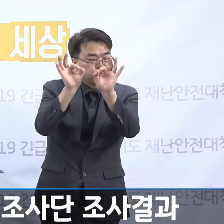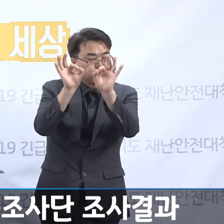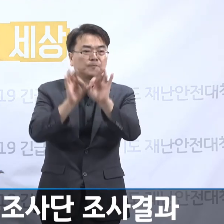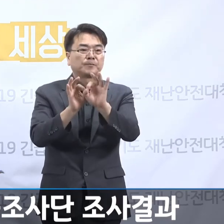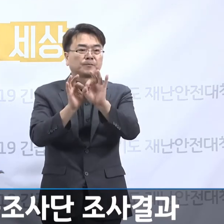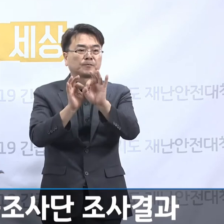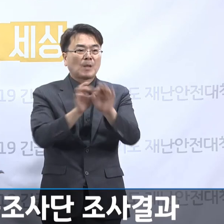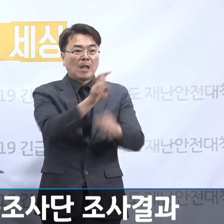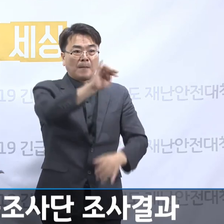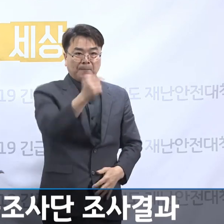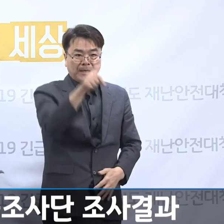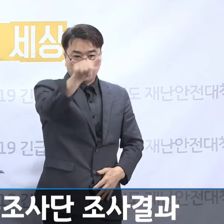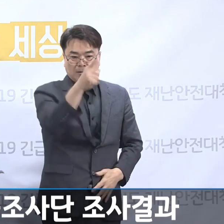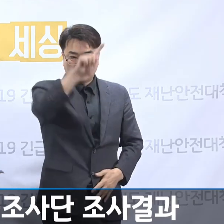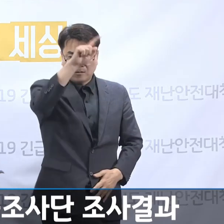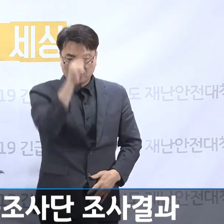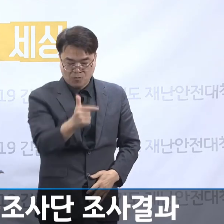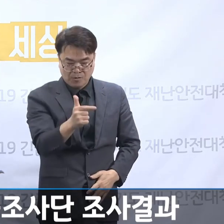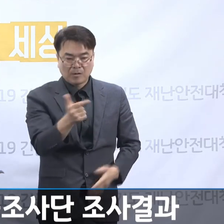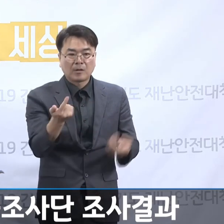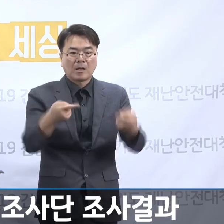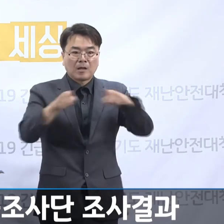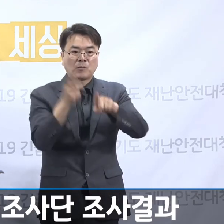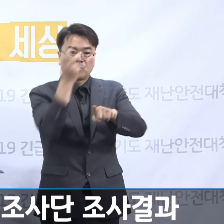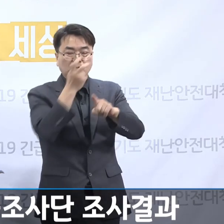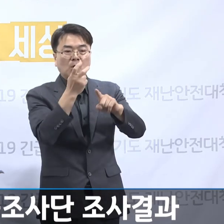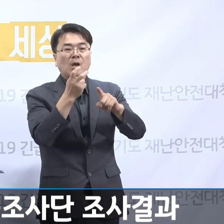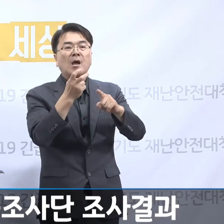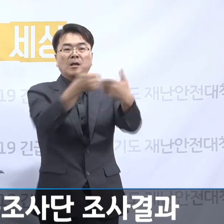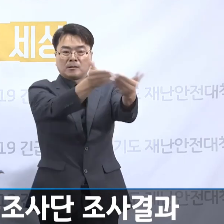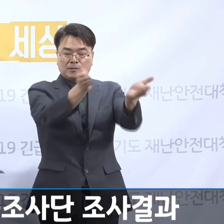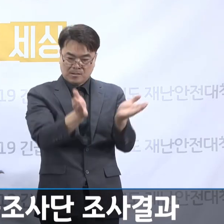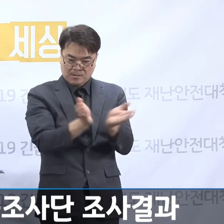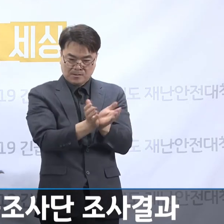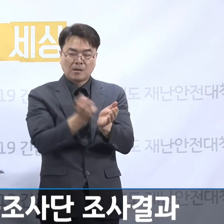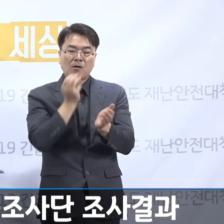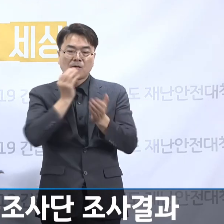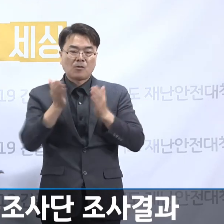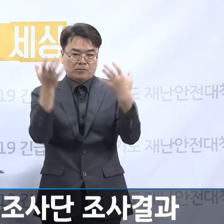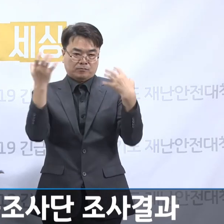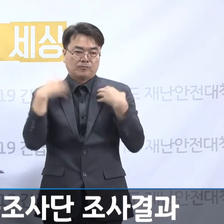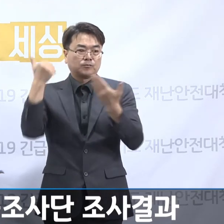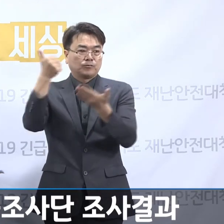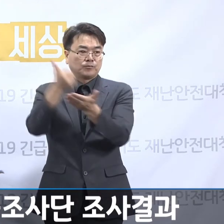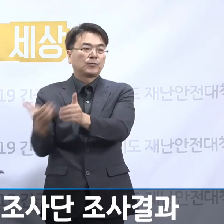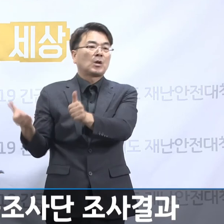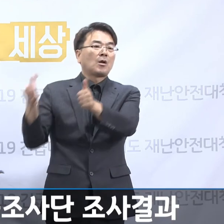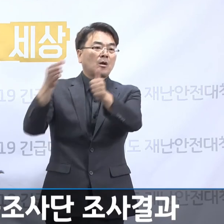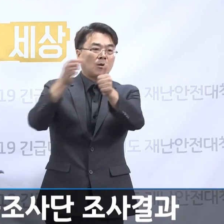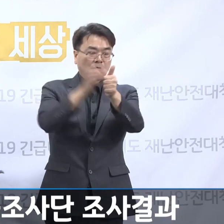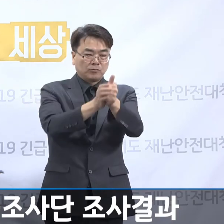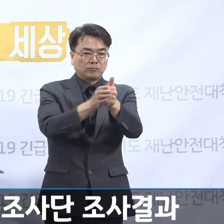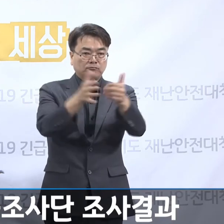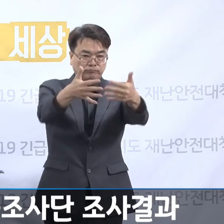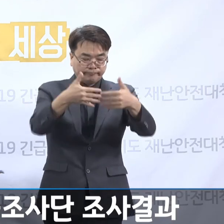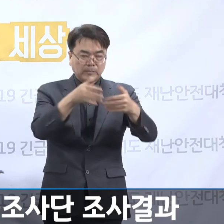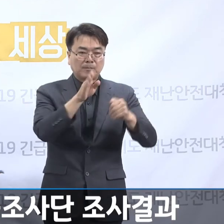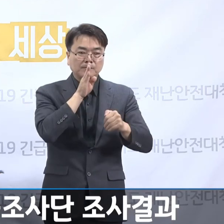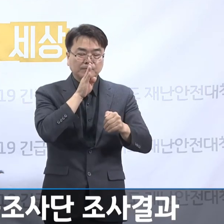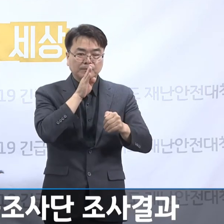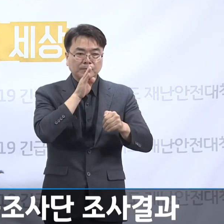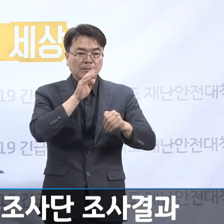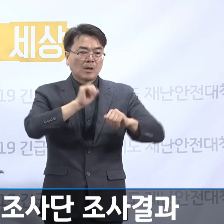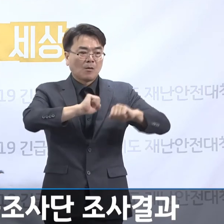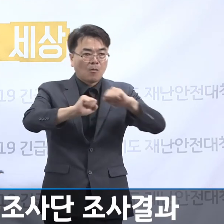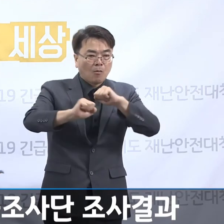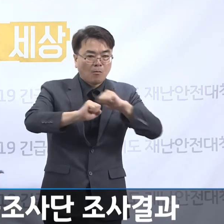민관합동조사단은 사회복지법 제51조에 따라 경기도지사의 위촉으로 구성되었습니다. 그런데 조사단으로 위촉된